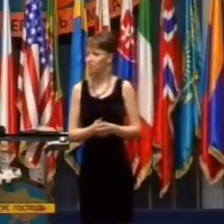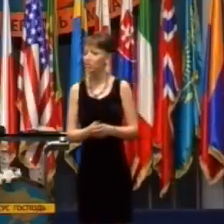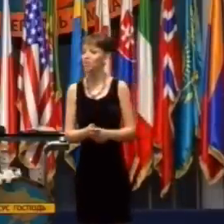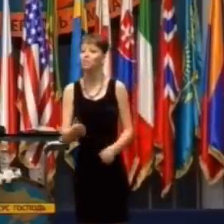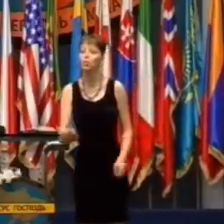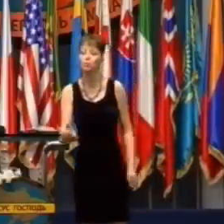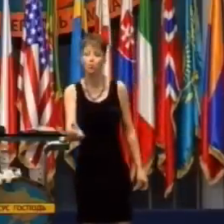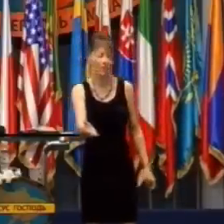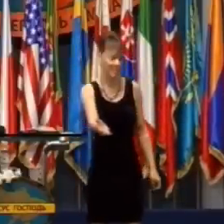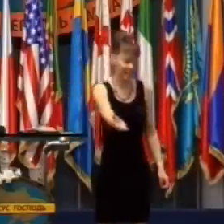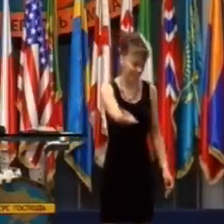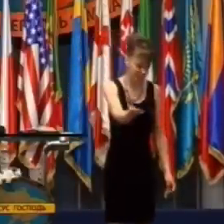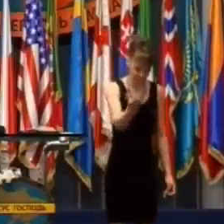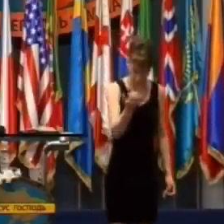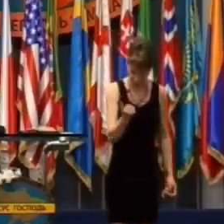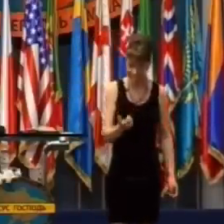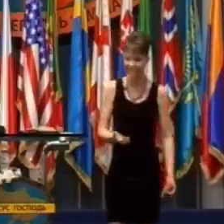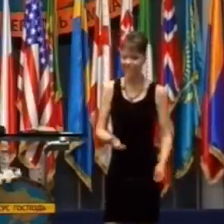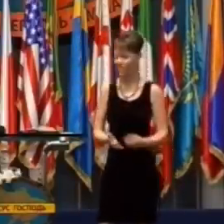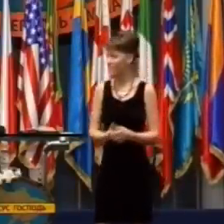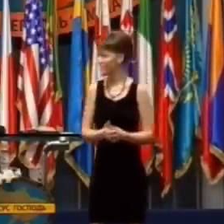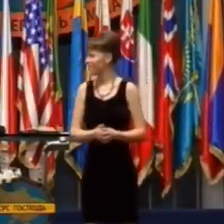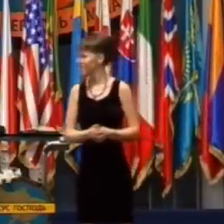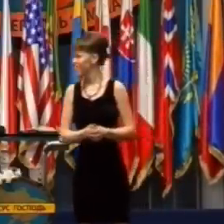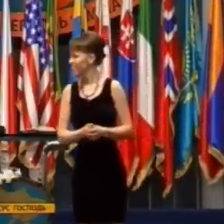Lebo keby povedal len poď von,